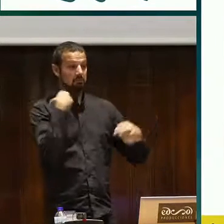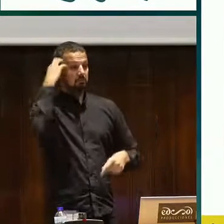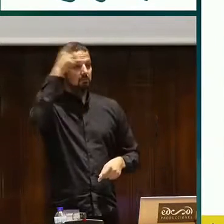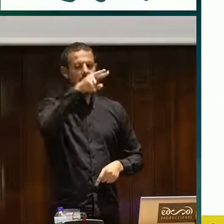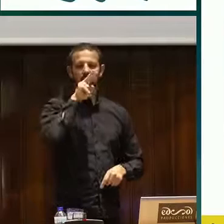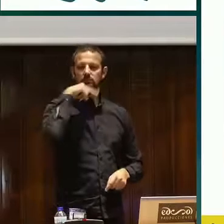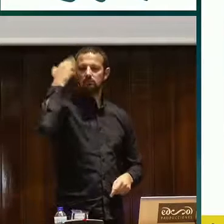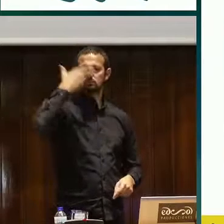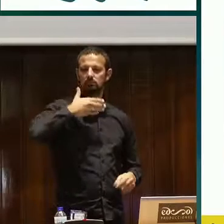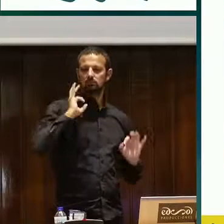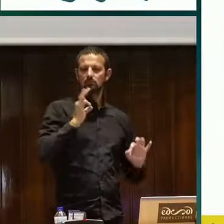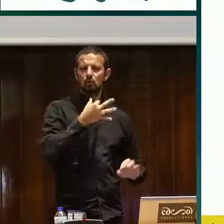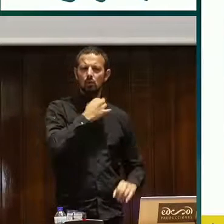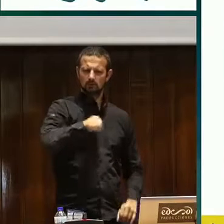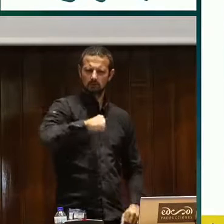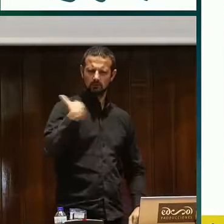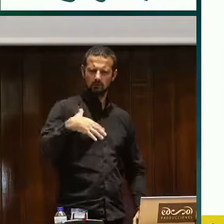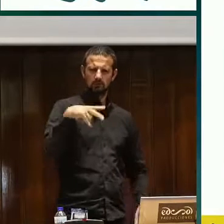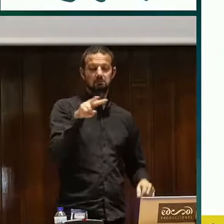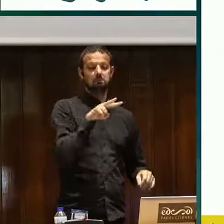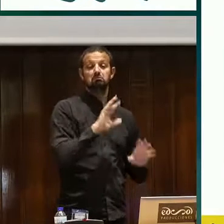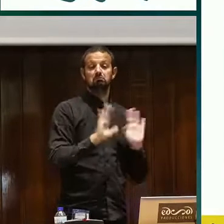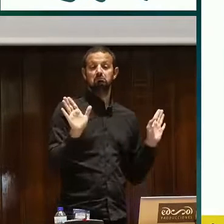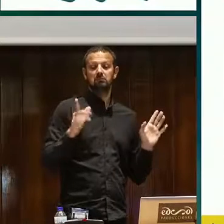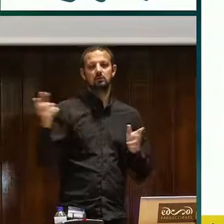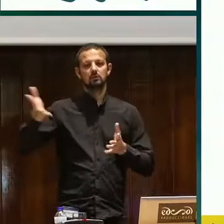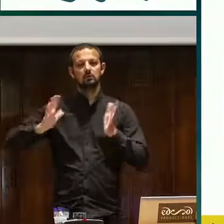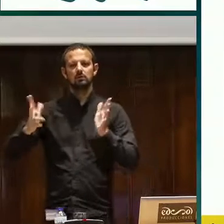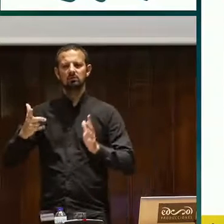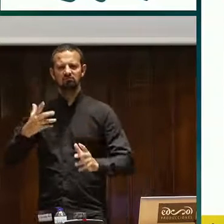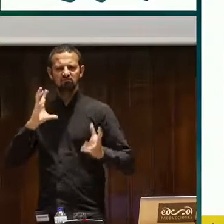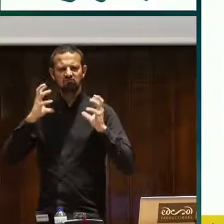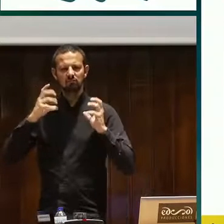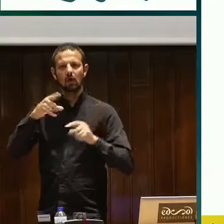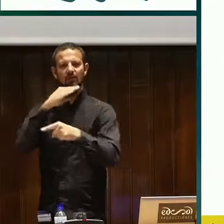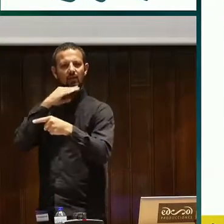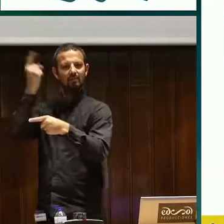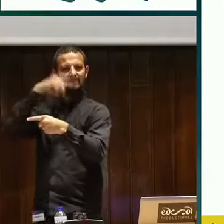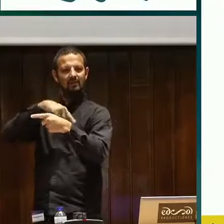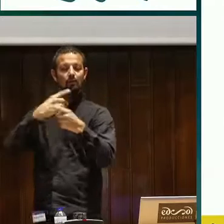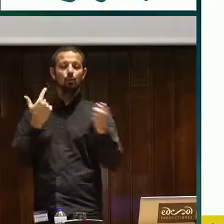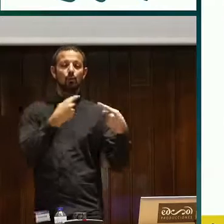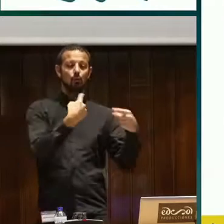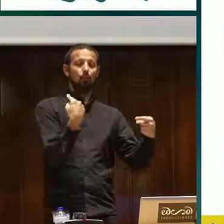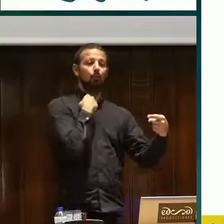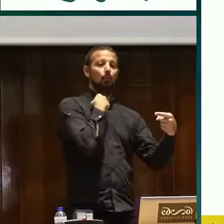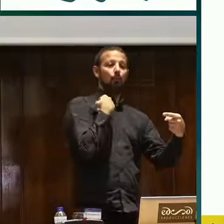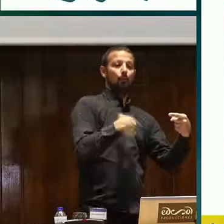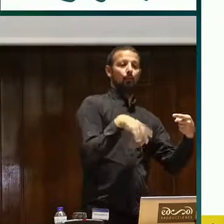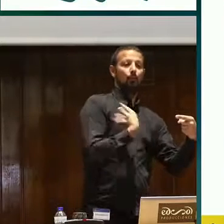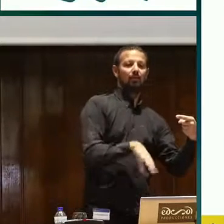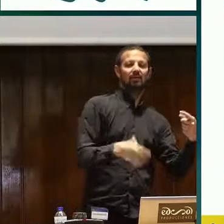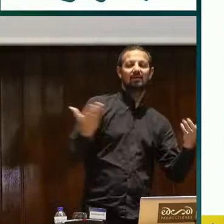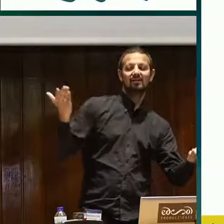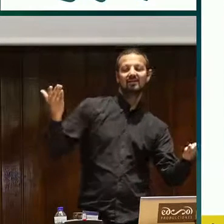no sabemos la emoción que está transmitiendo a través de su voz. A través de la lengua de signos sí que recogemos todos estos